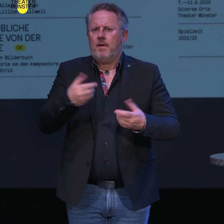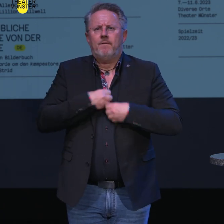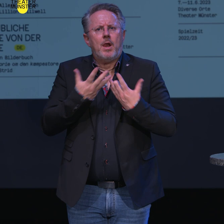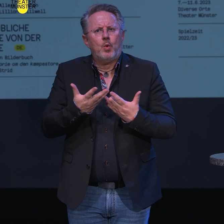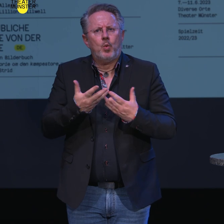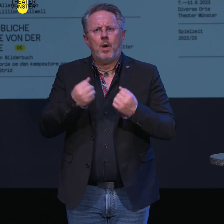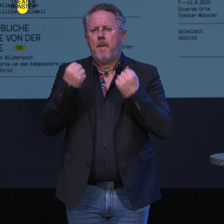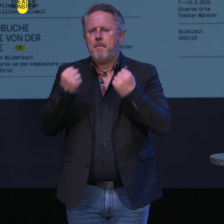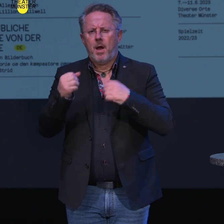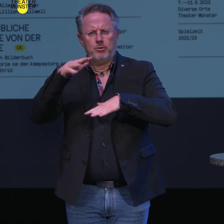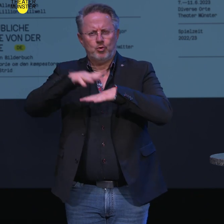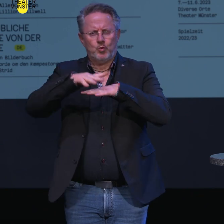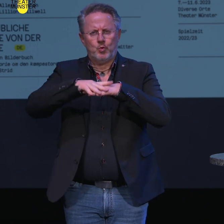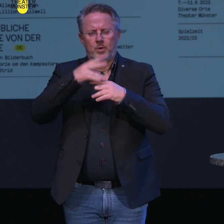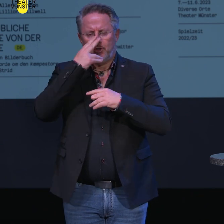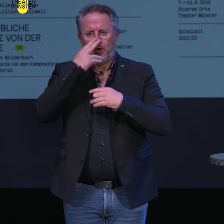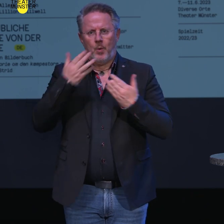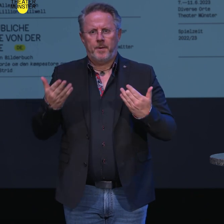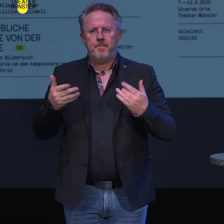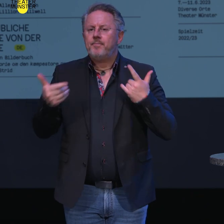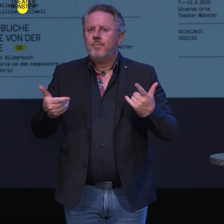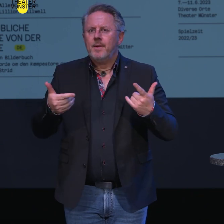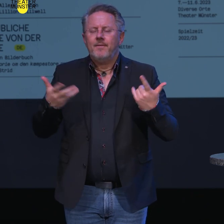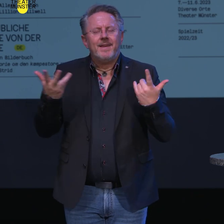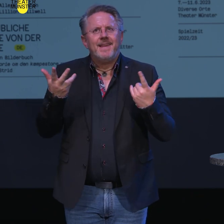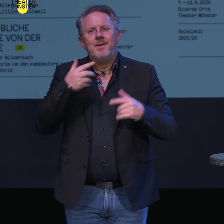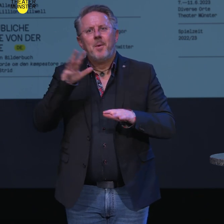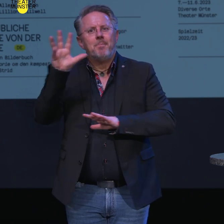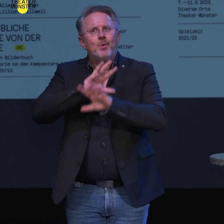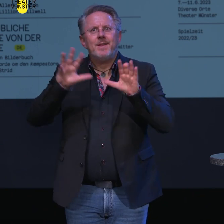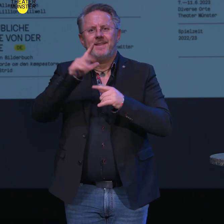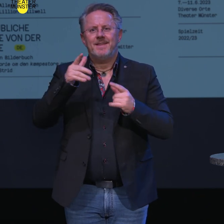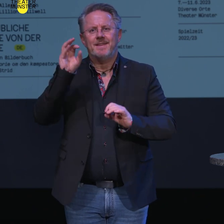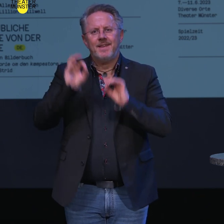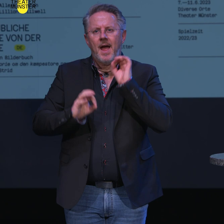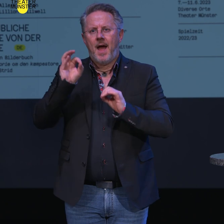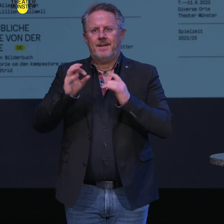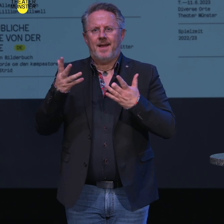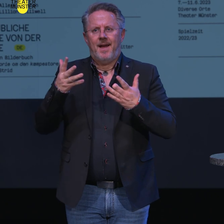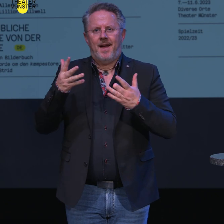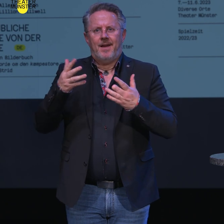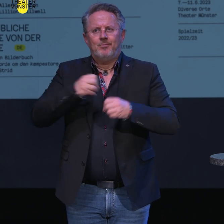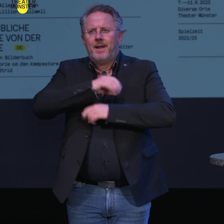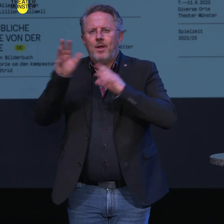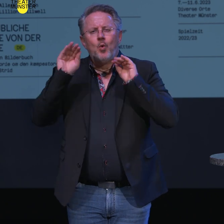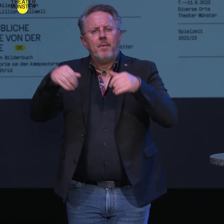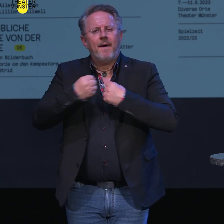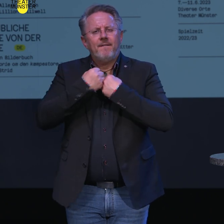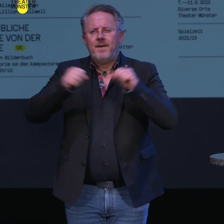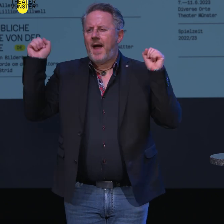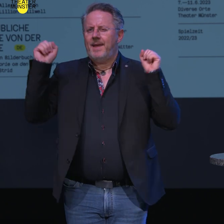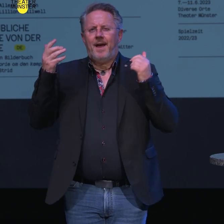Machtstrukturen geht. Ein buntes, musikalisch-theatrales Spektakel über Freiheiten,